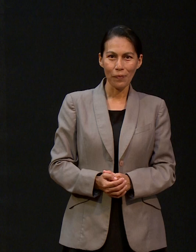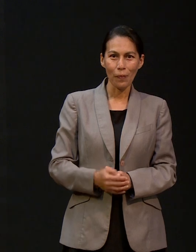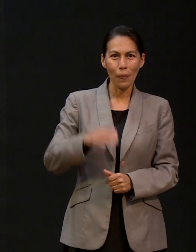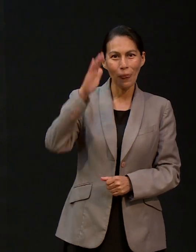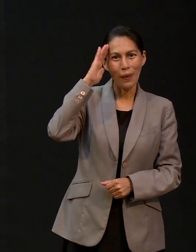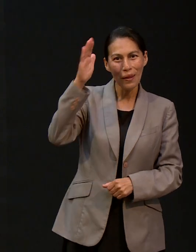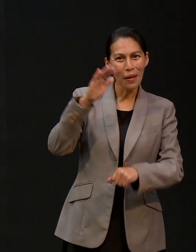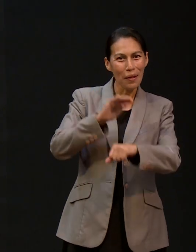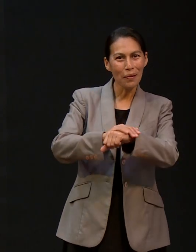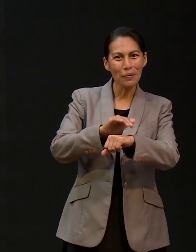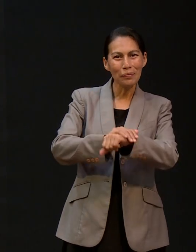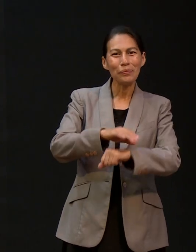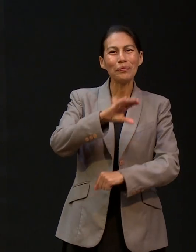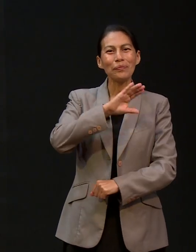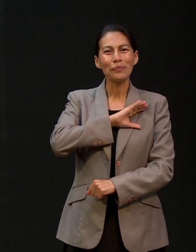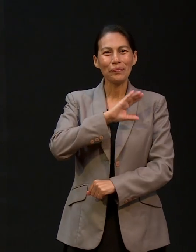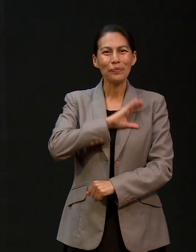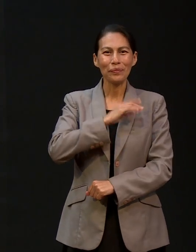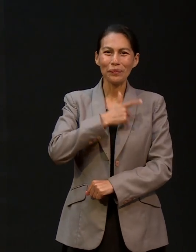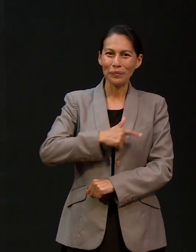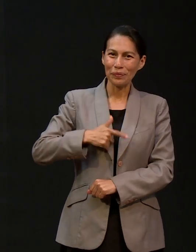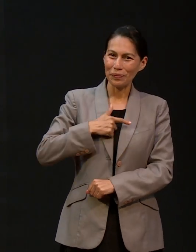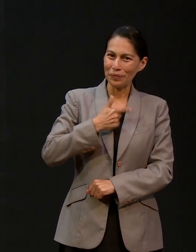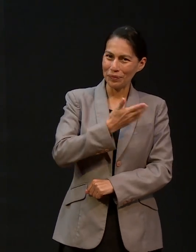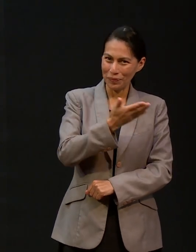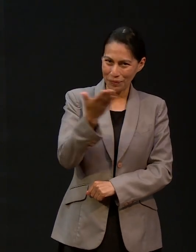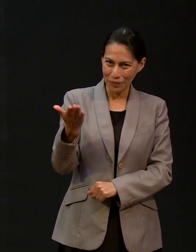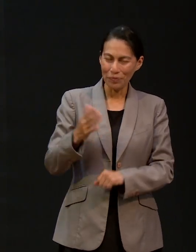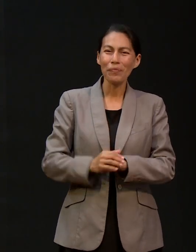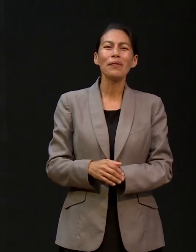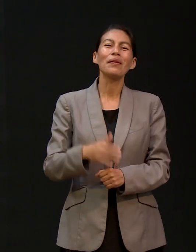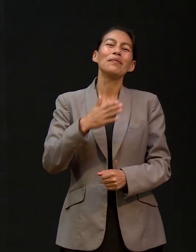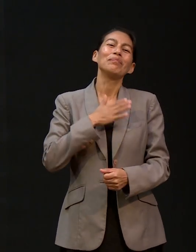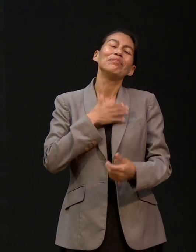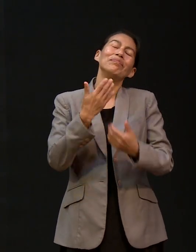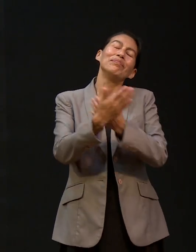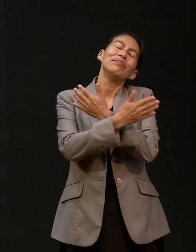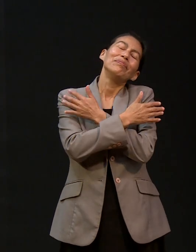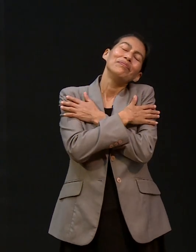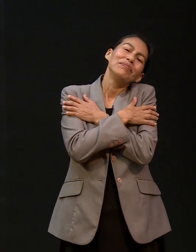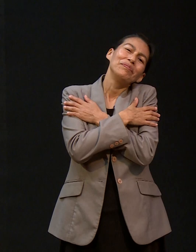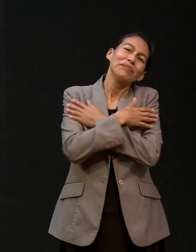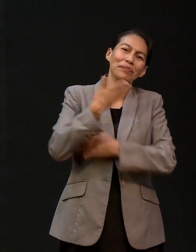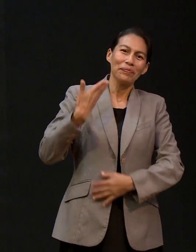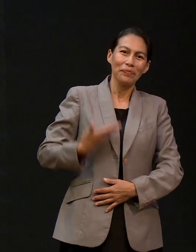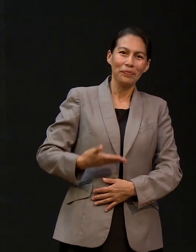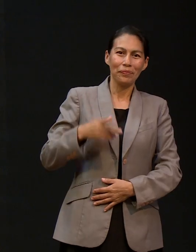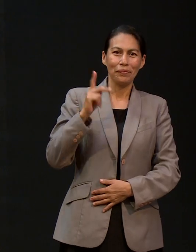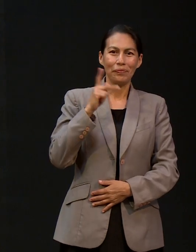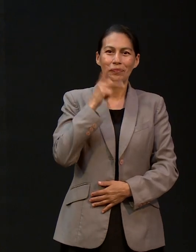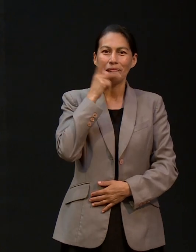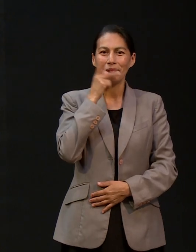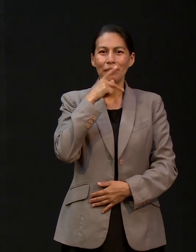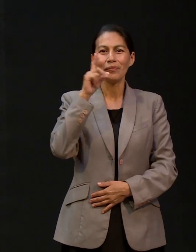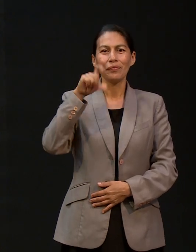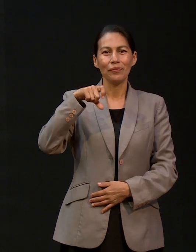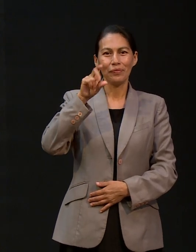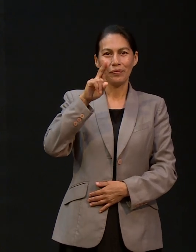¿Qué tal, queridos? Qué gusto saludarles. Un abrazo virtual del Pastor Quillono para todos ustedes con mucho